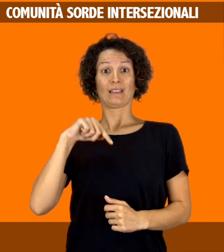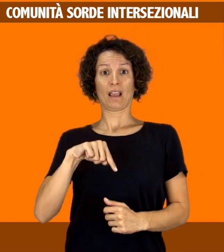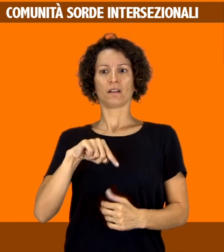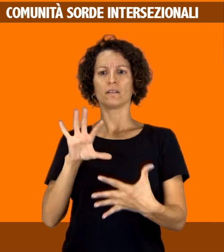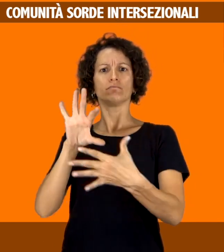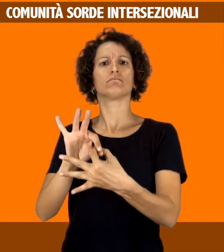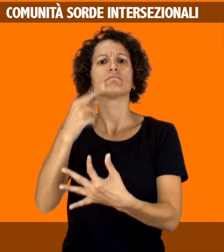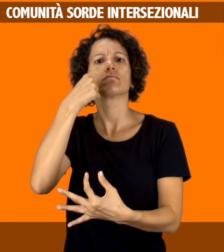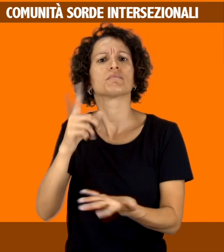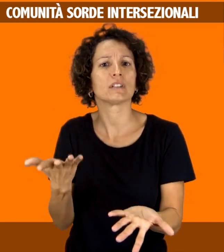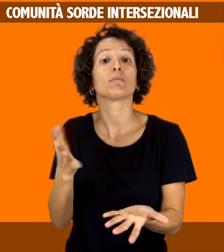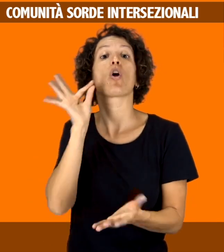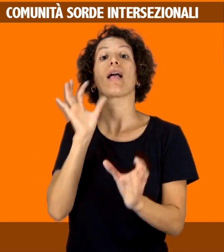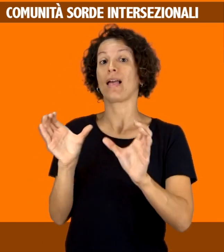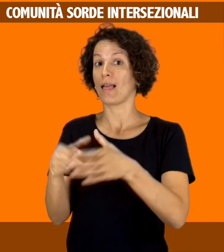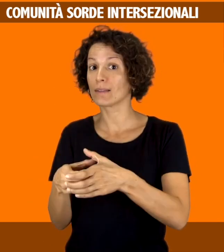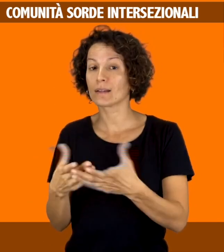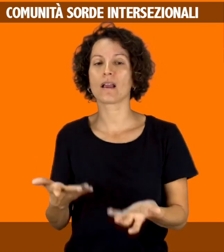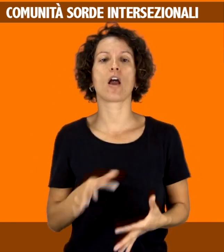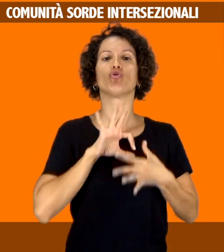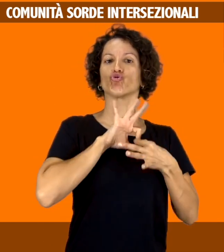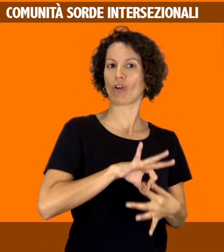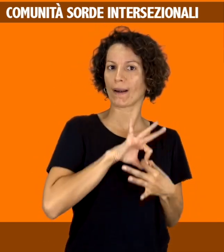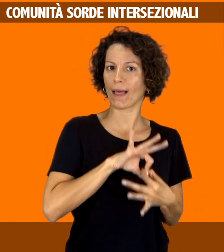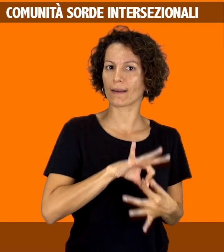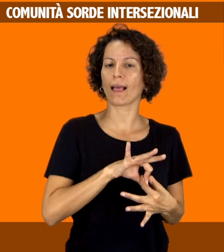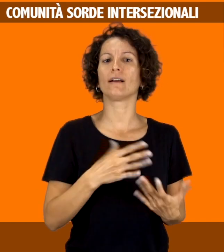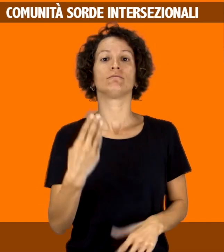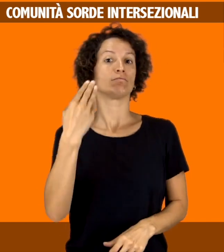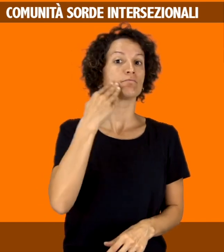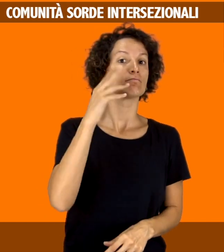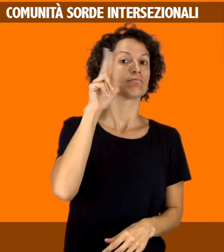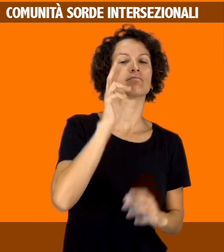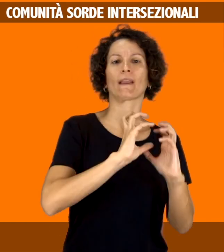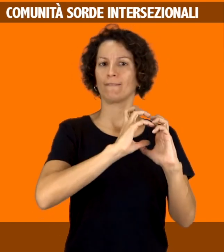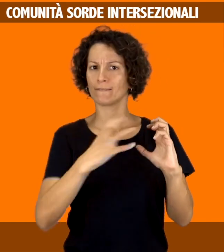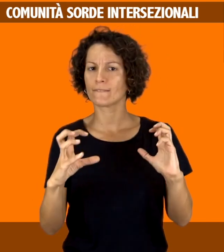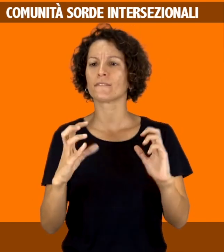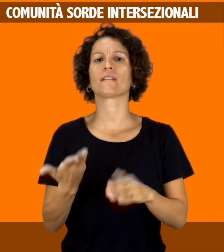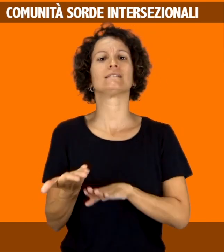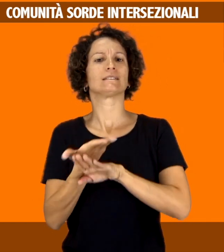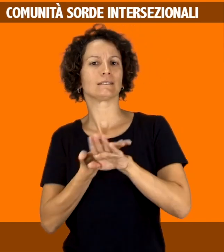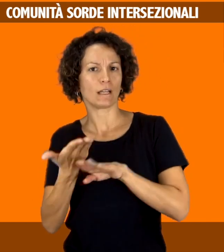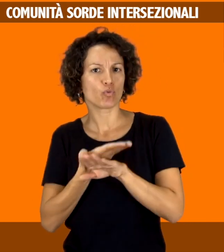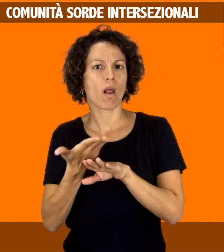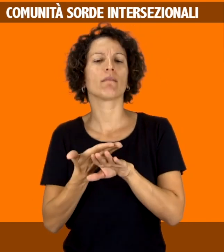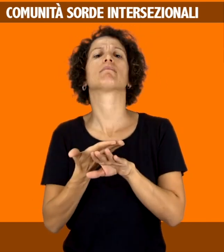L'intersezionalità comprende aspetti come etnia, genere, sesso, sessualità, religione,